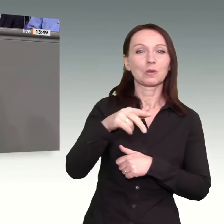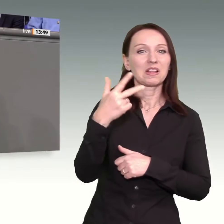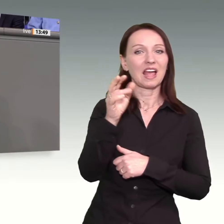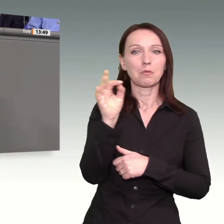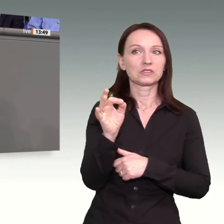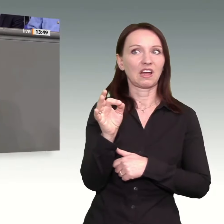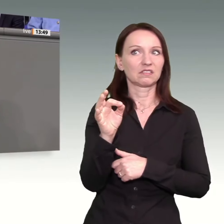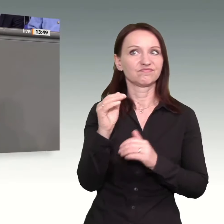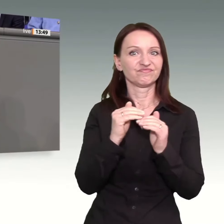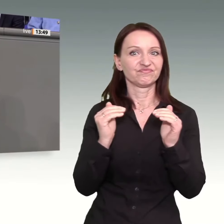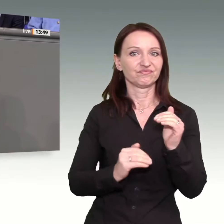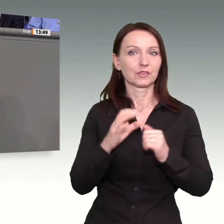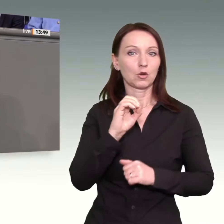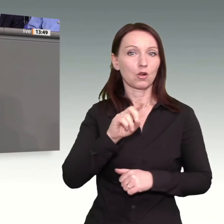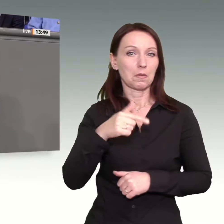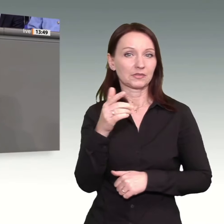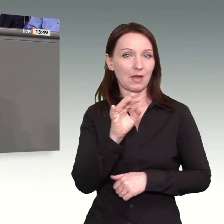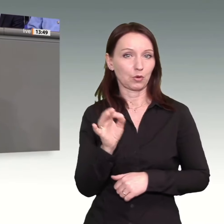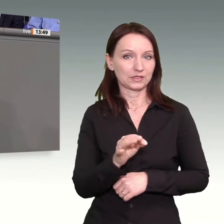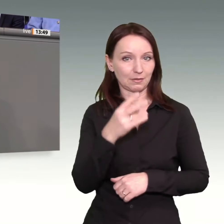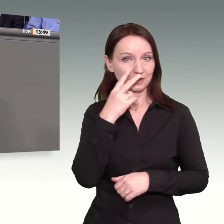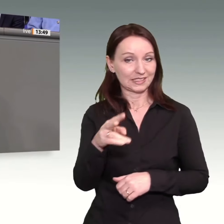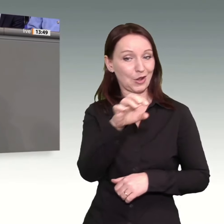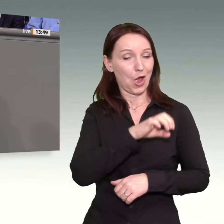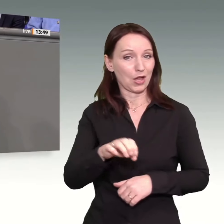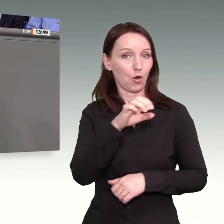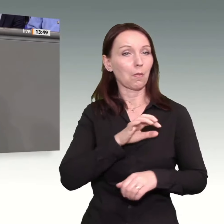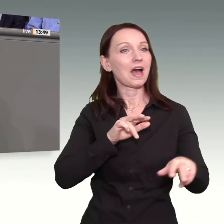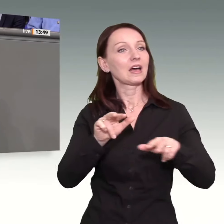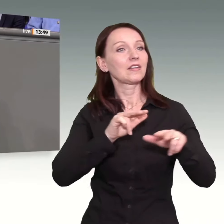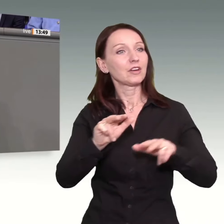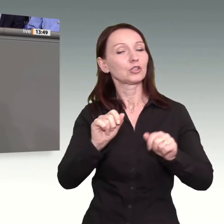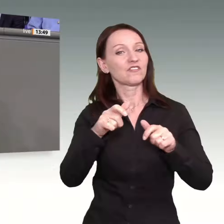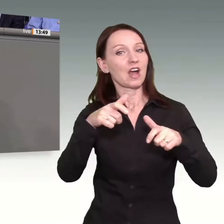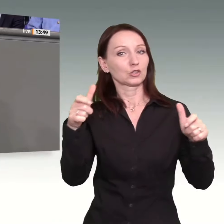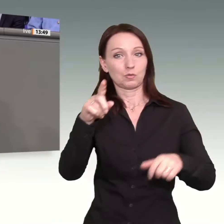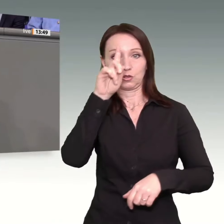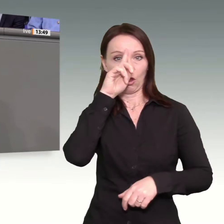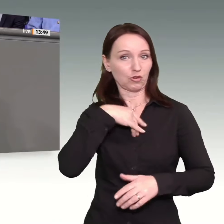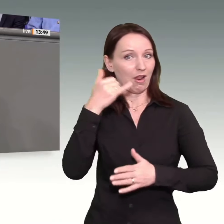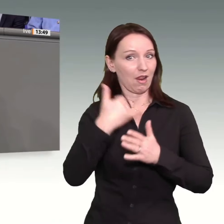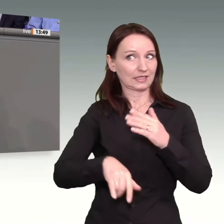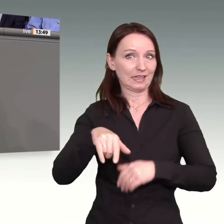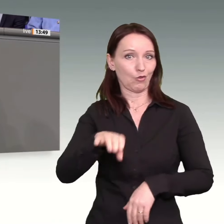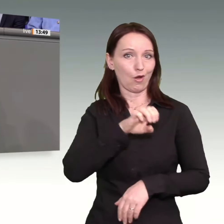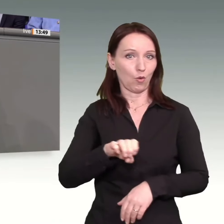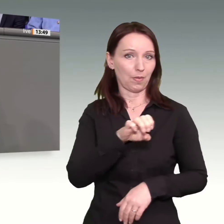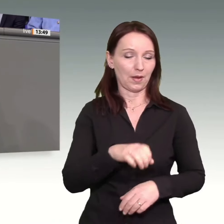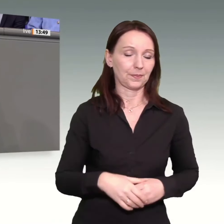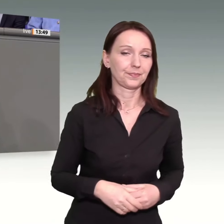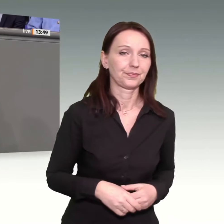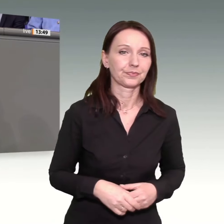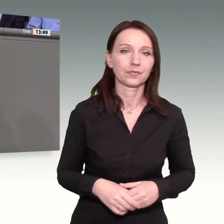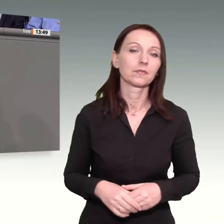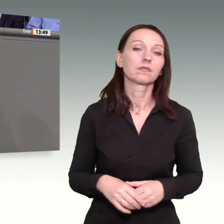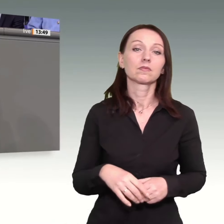Deutschland ist damit das Schlusslicht in Europa im Punkto Wirtschaftswachstum. Nicht nur die Wirtschaftsverbände, sondern auch